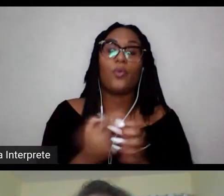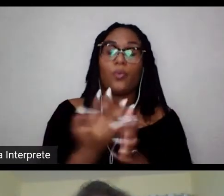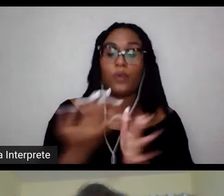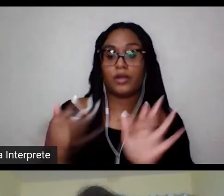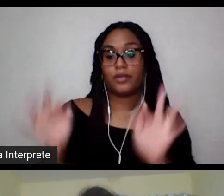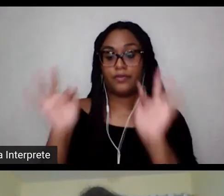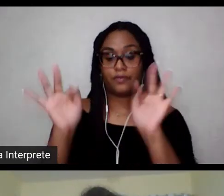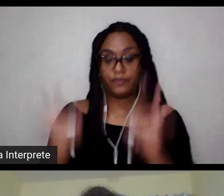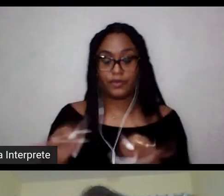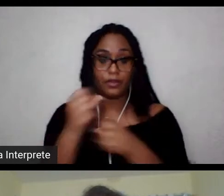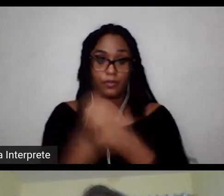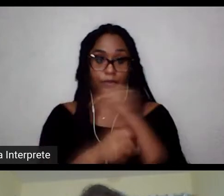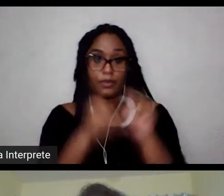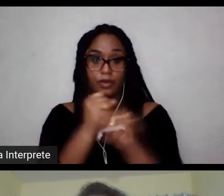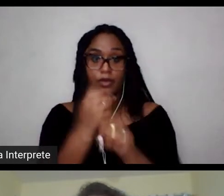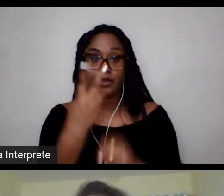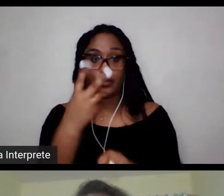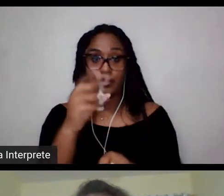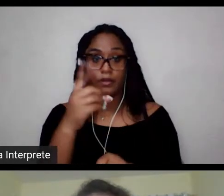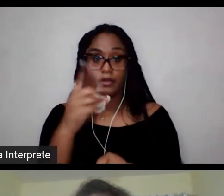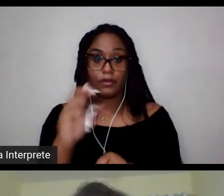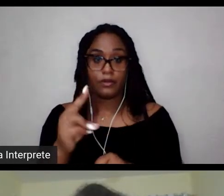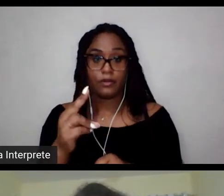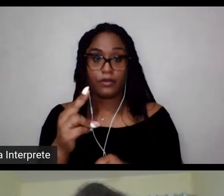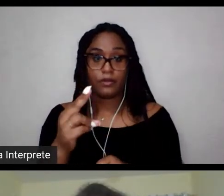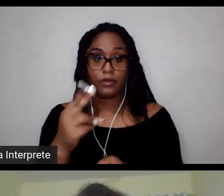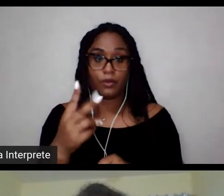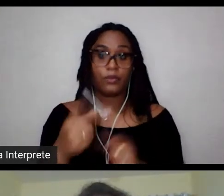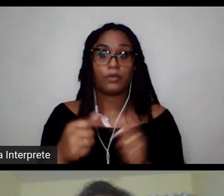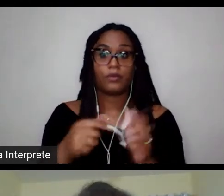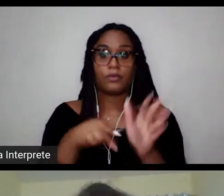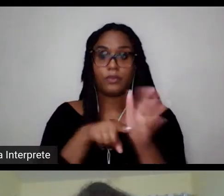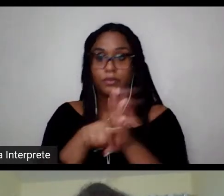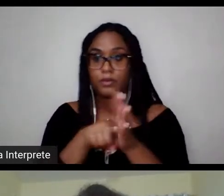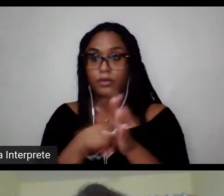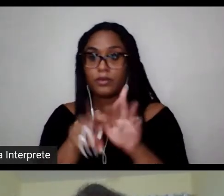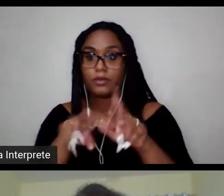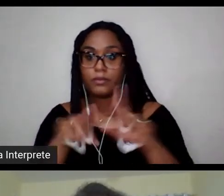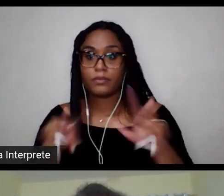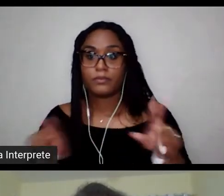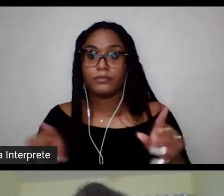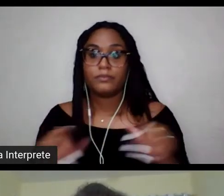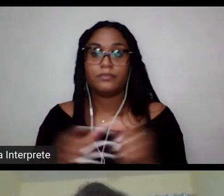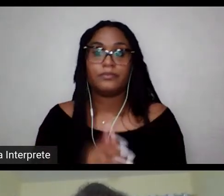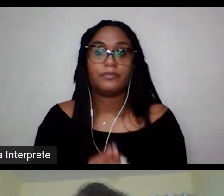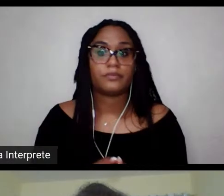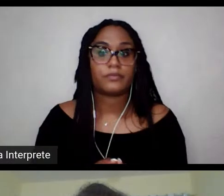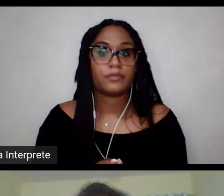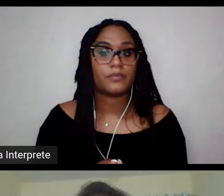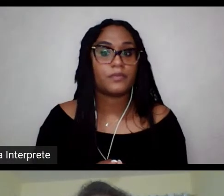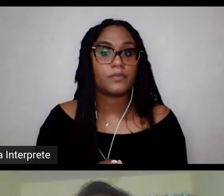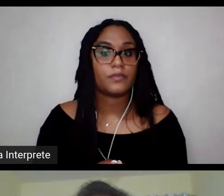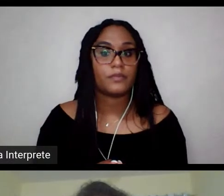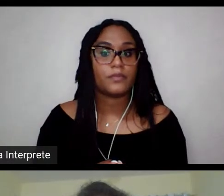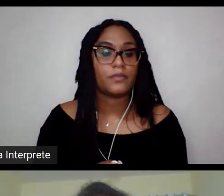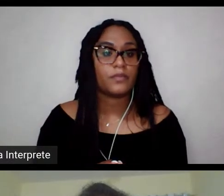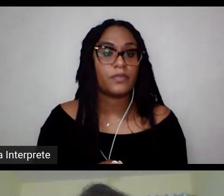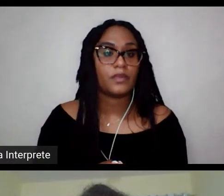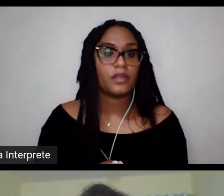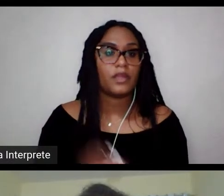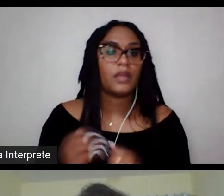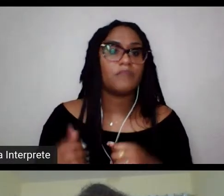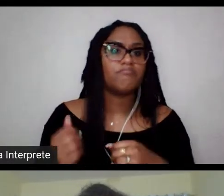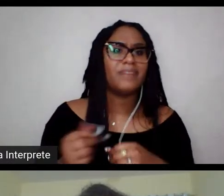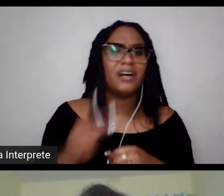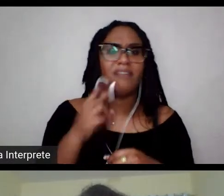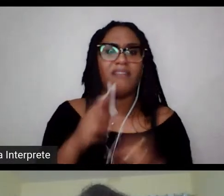2012, o livro tinha saído em 2014, a convite do professor Jefferson Bacelar, eu não tinha espaço nenhum